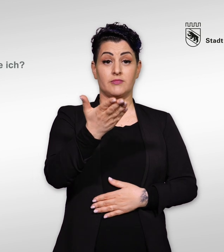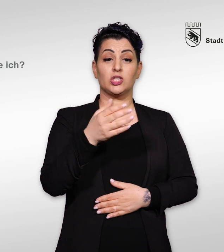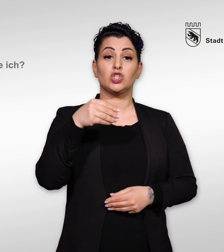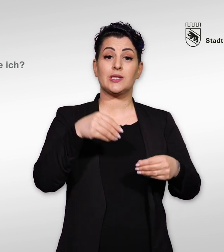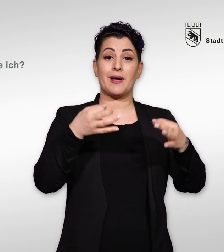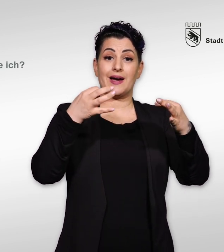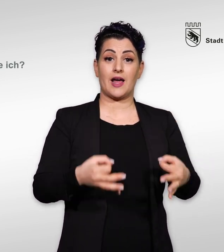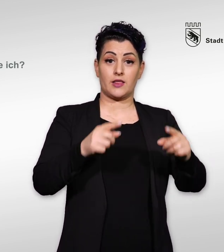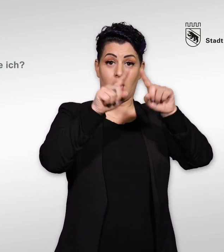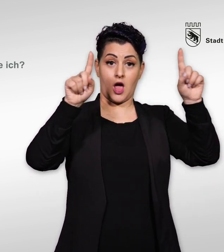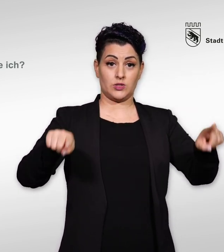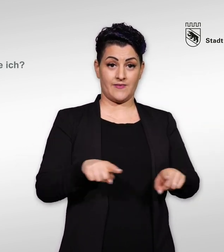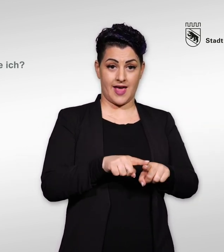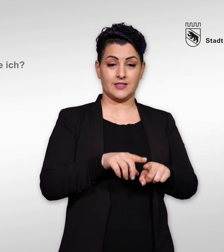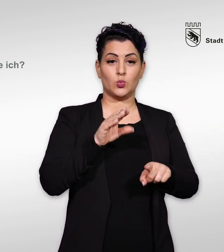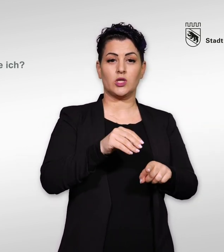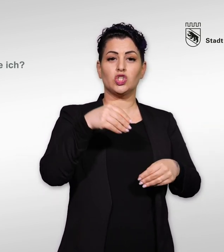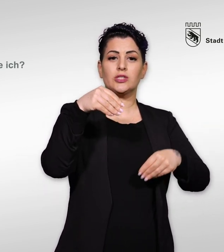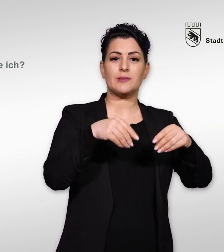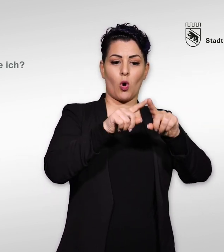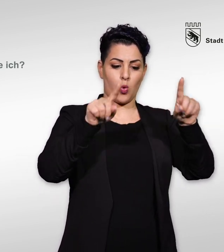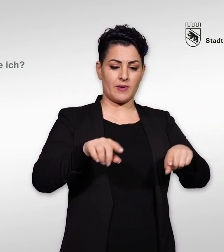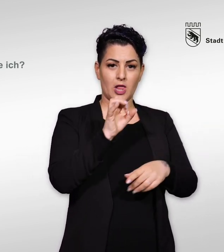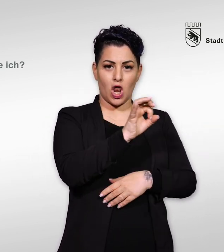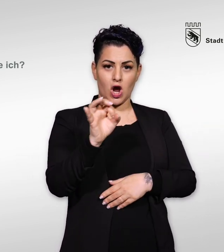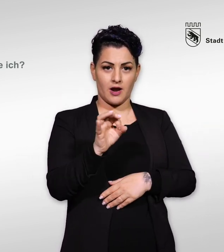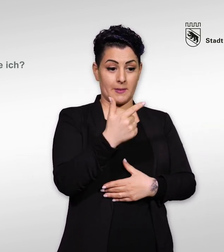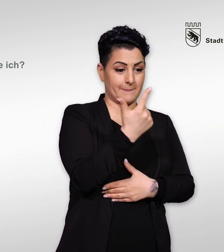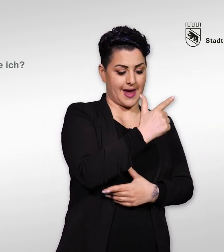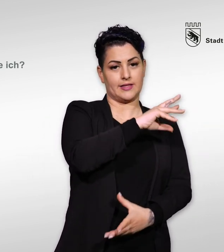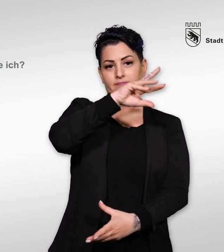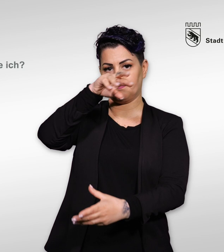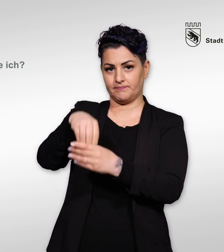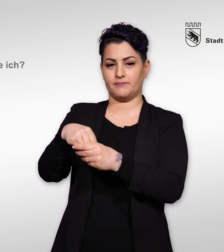Nun können Sie den Stimmrechtsausweis und das Stimmkuvert in das Antwortkuvert legen.